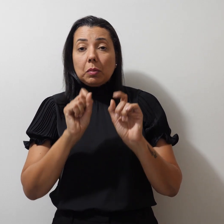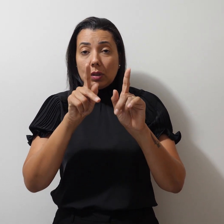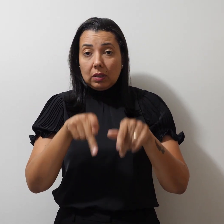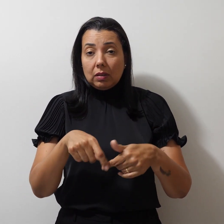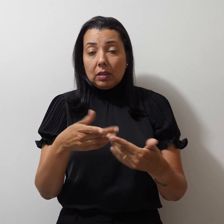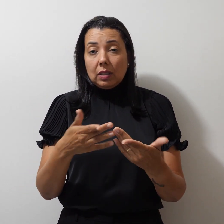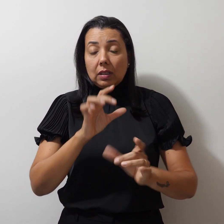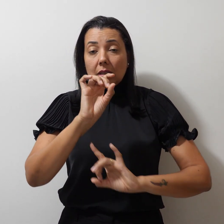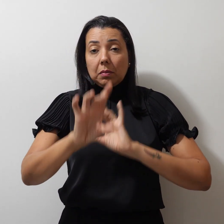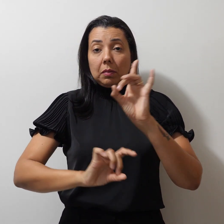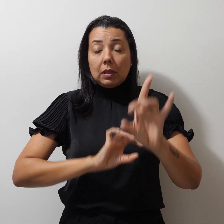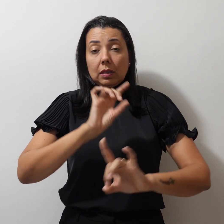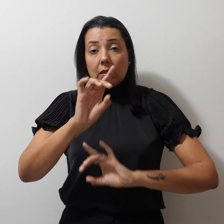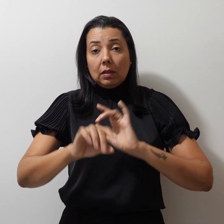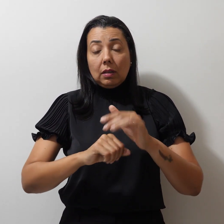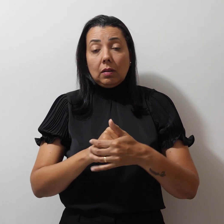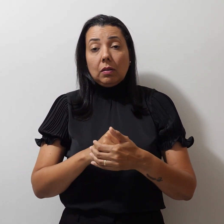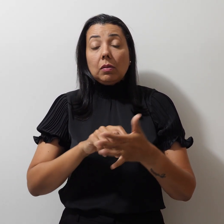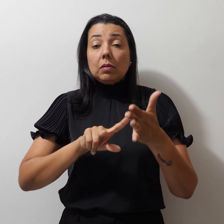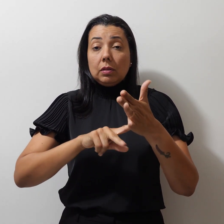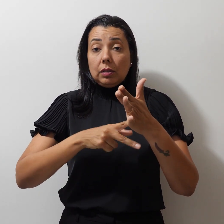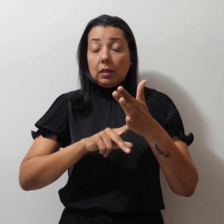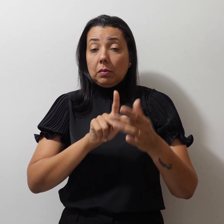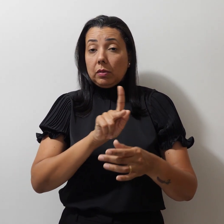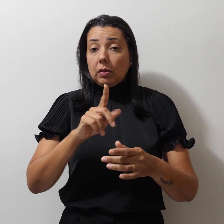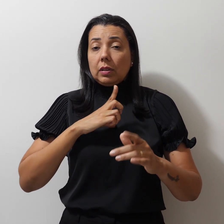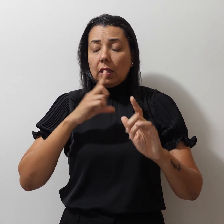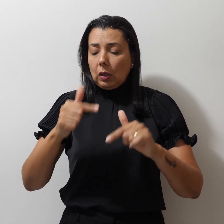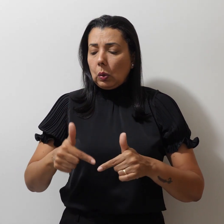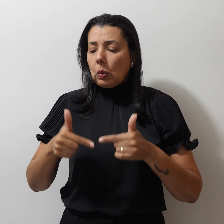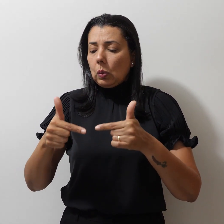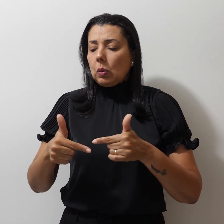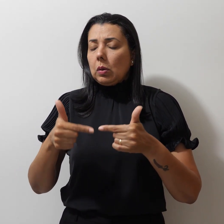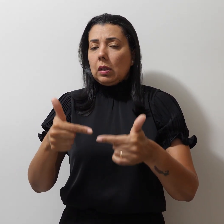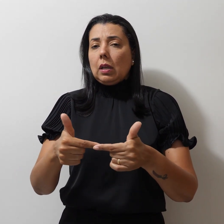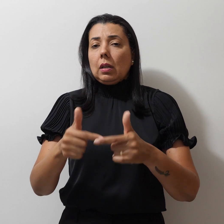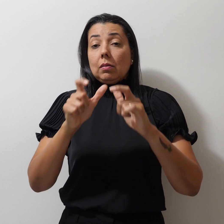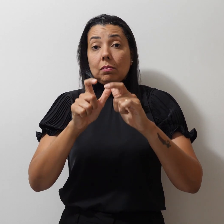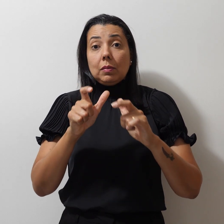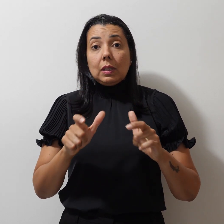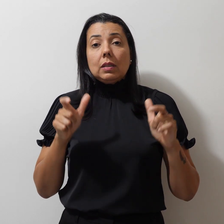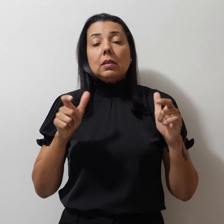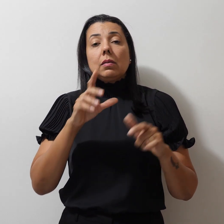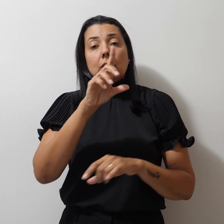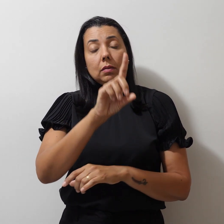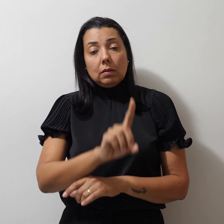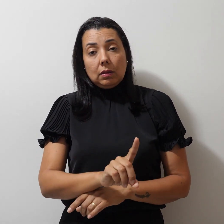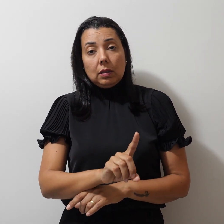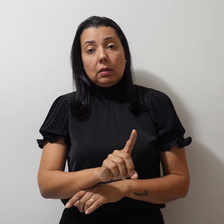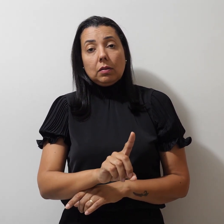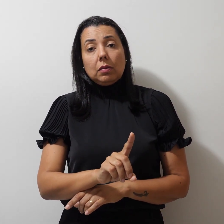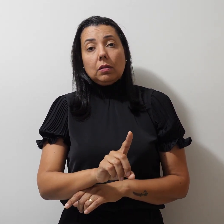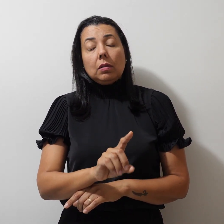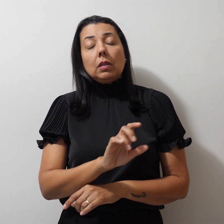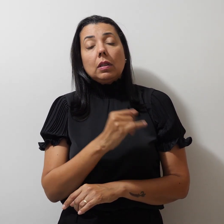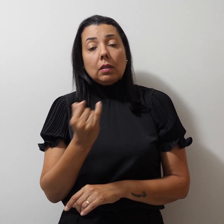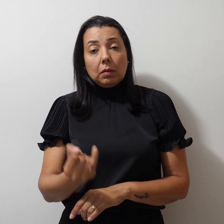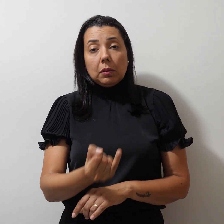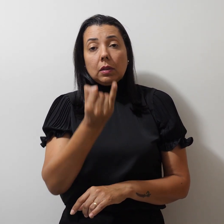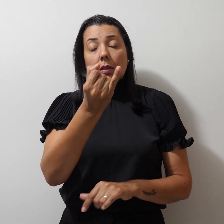especial. O Simpro tem lutado pela ampliação desse direito, pela importância do trabalho